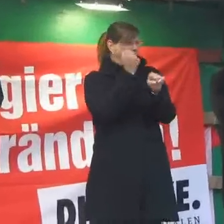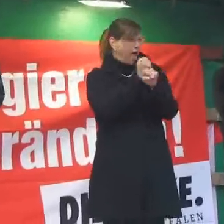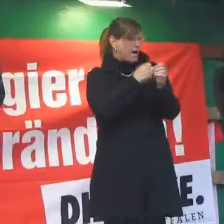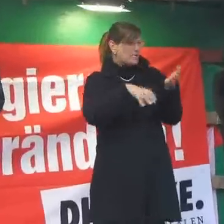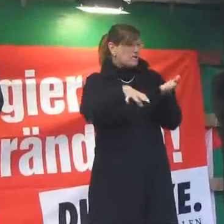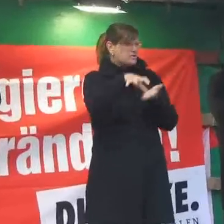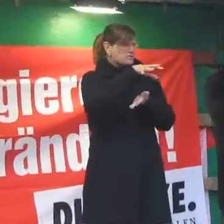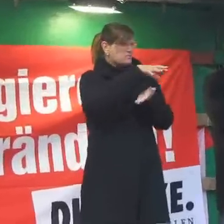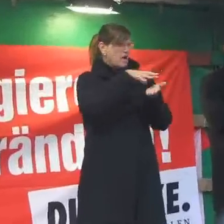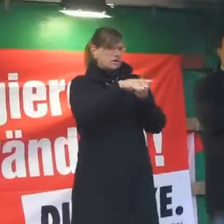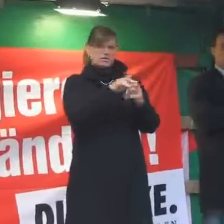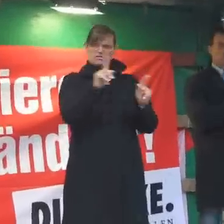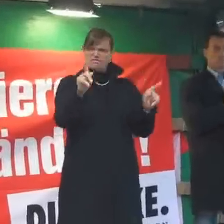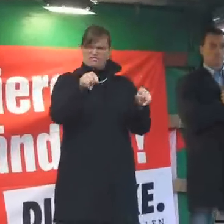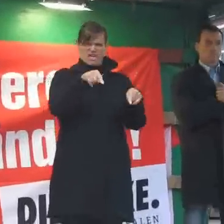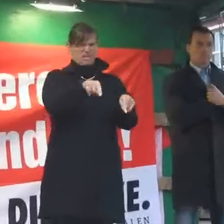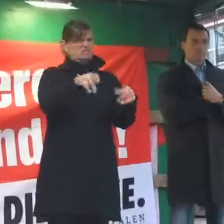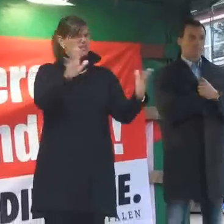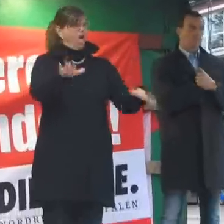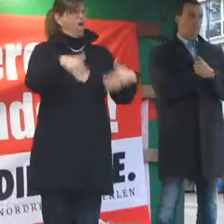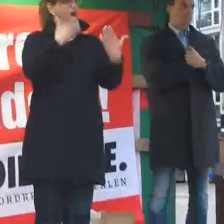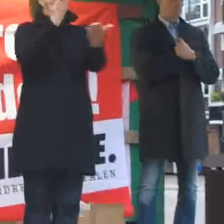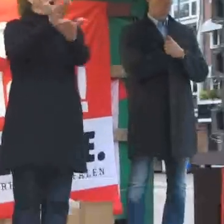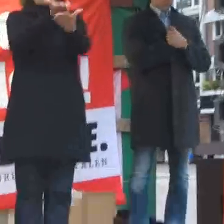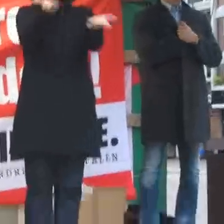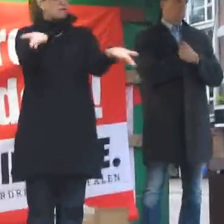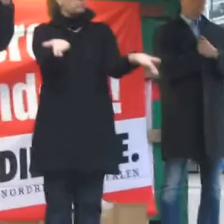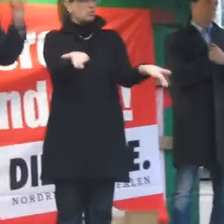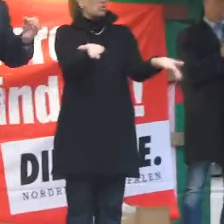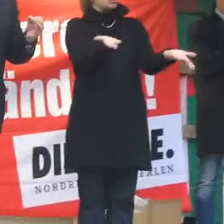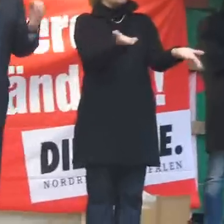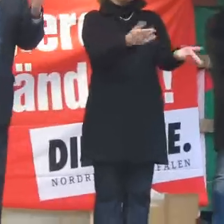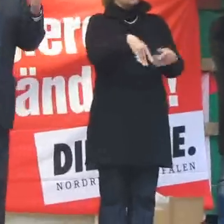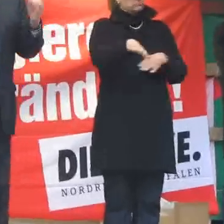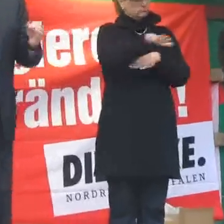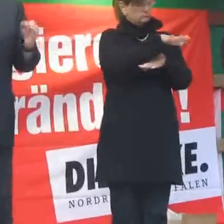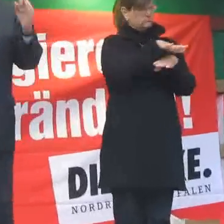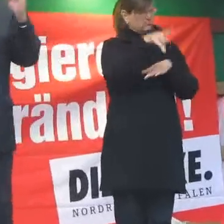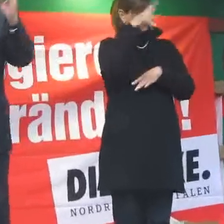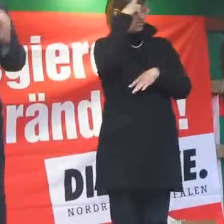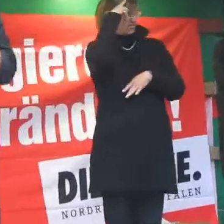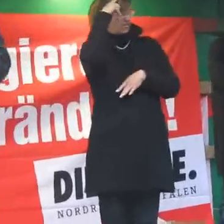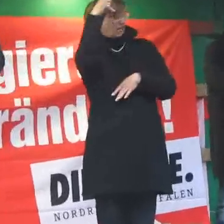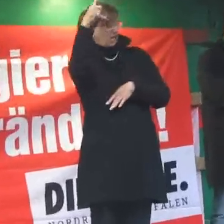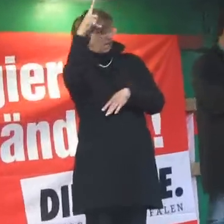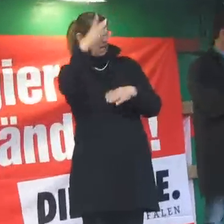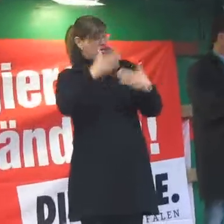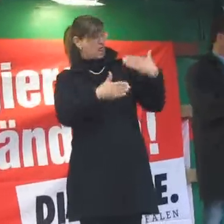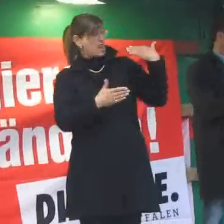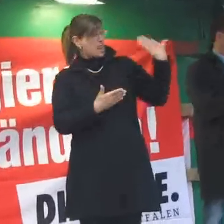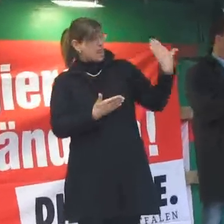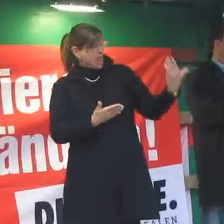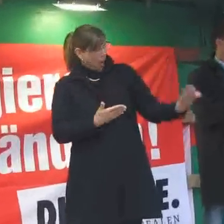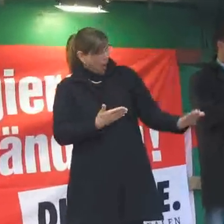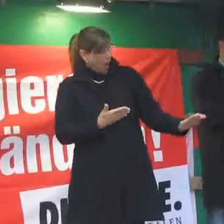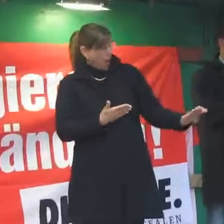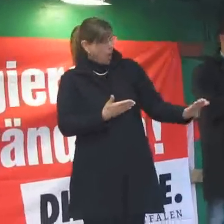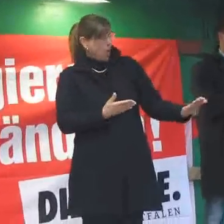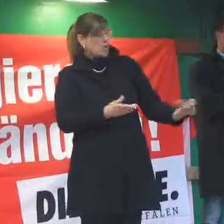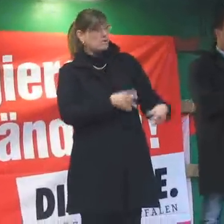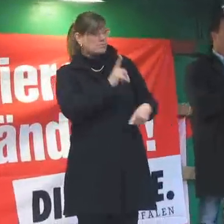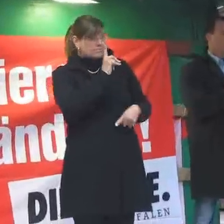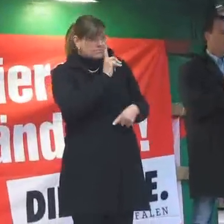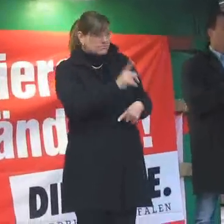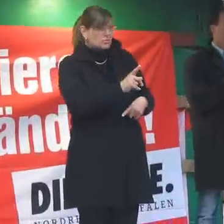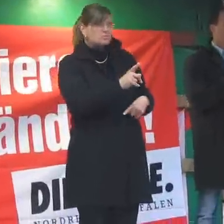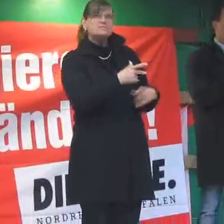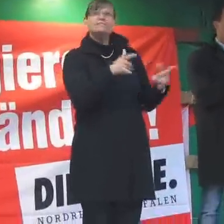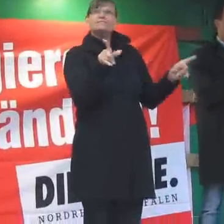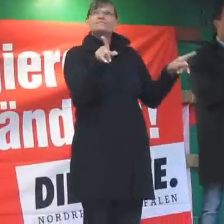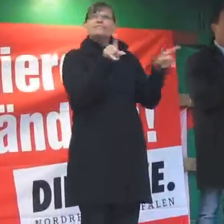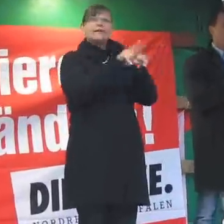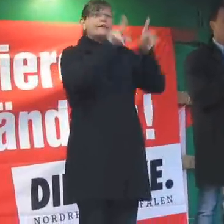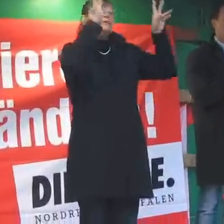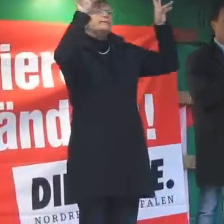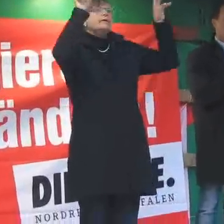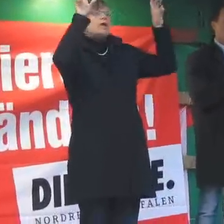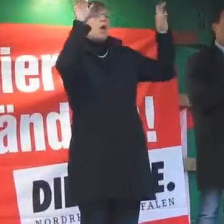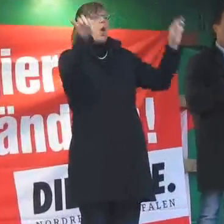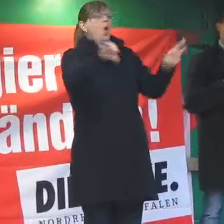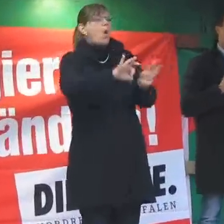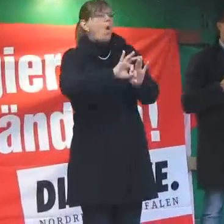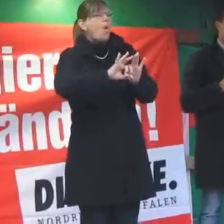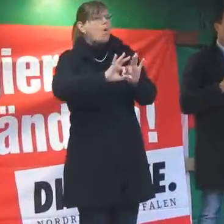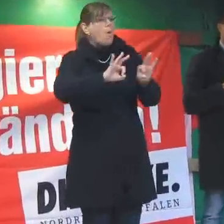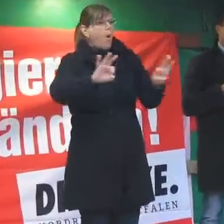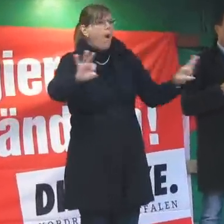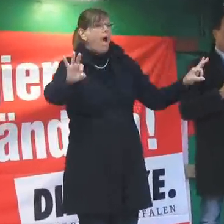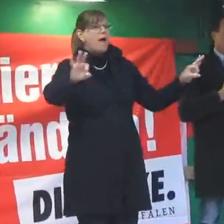feil geboten? Und das ganze Denken führt dann dazu, dass man meint, Löhne müsse man behandeln, wie Gurken oder Kartoffeln. Das ist eine